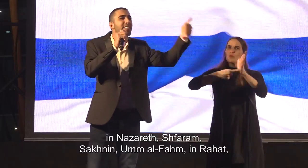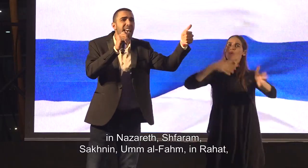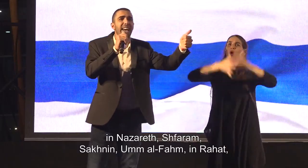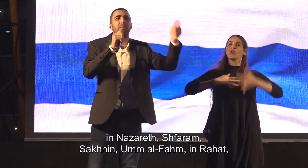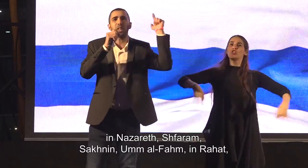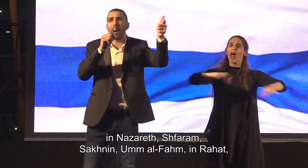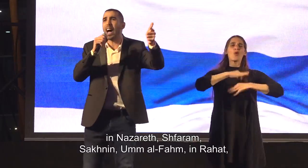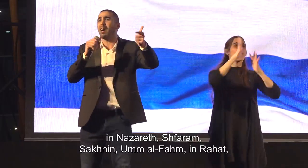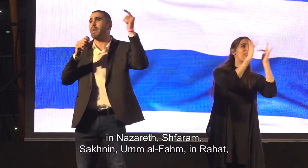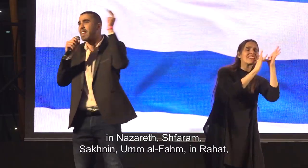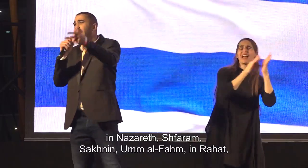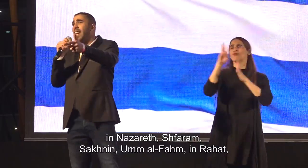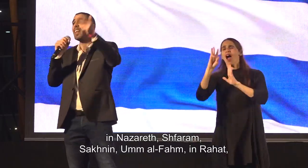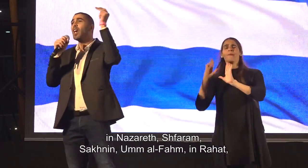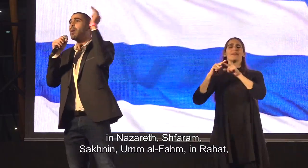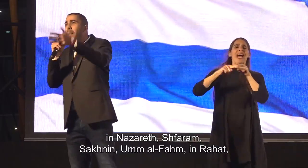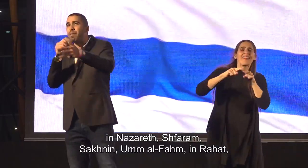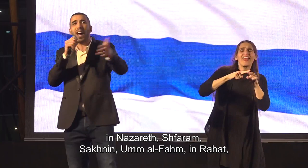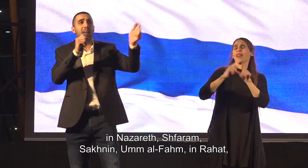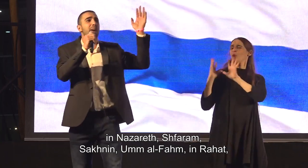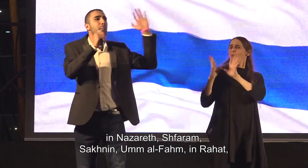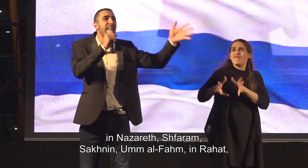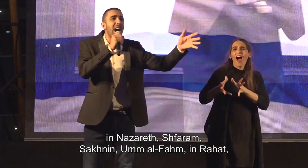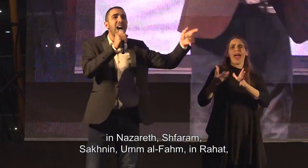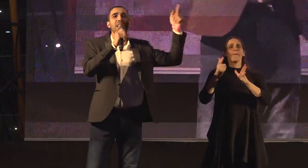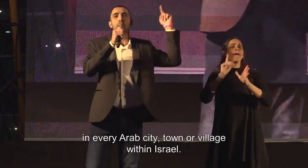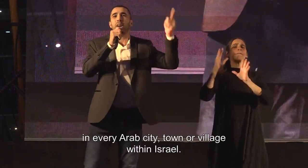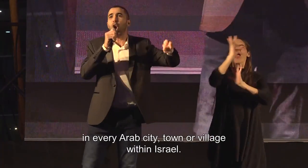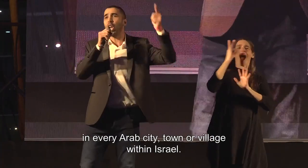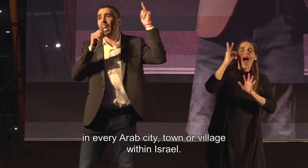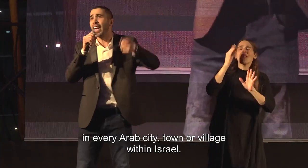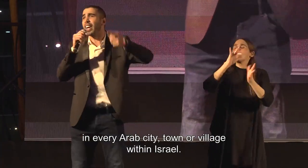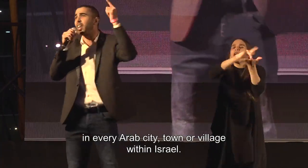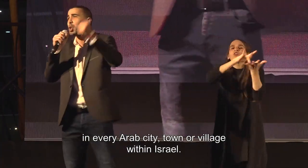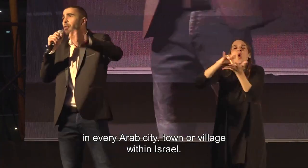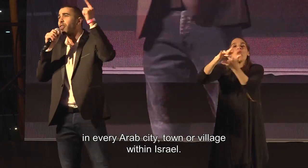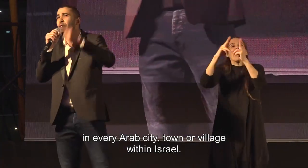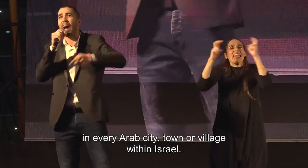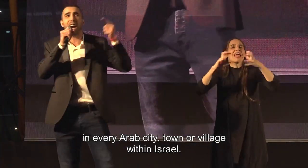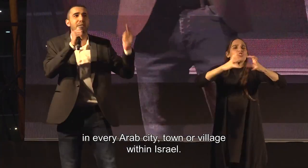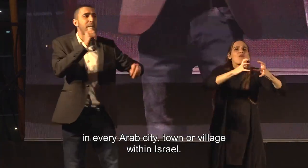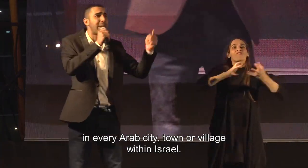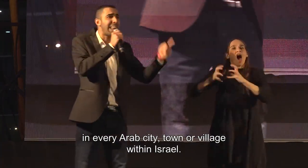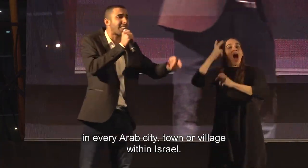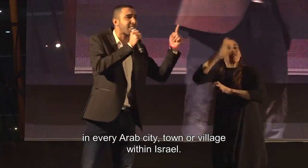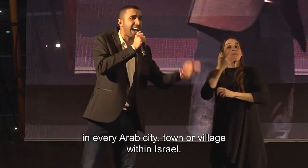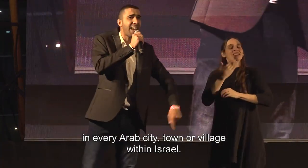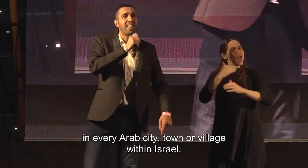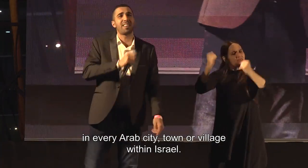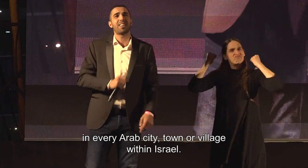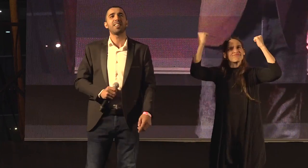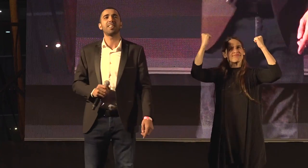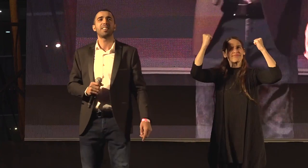בנצרת, בשפרעם, בסכנין, באומלפחם, ברהט בכל עיר ישוב וכפר ערבי במדינת